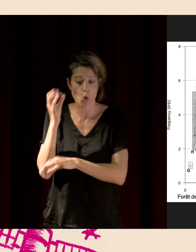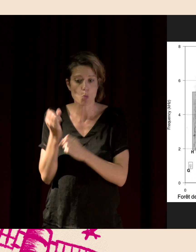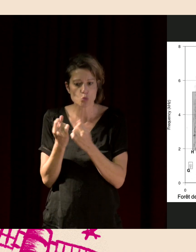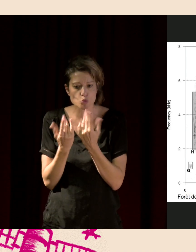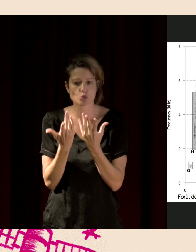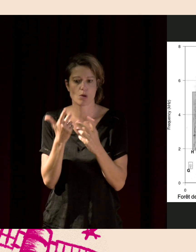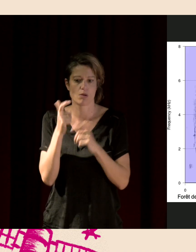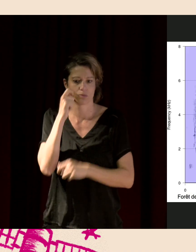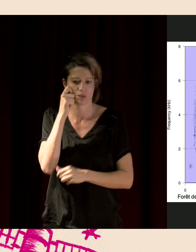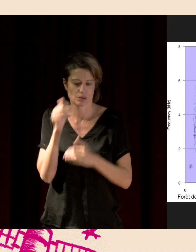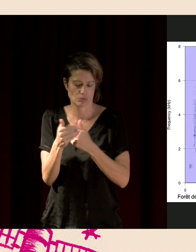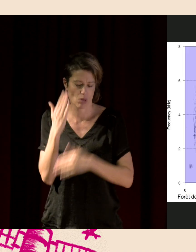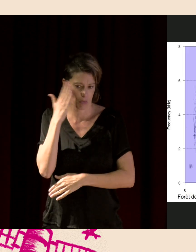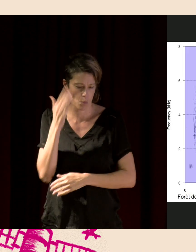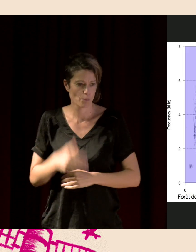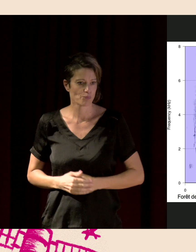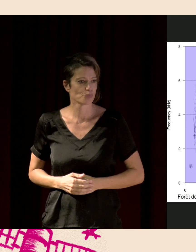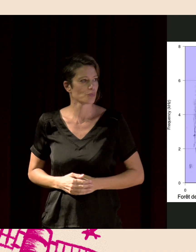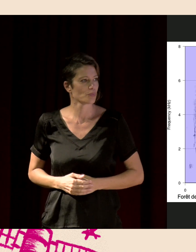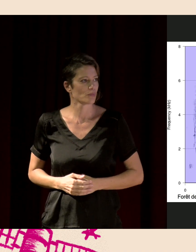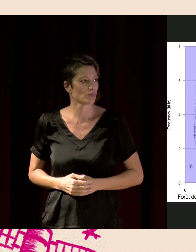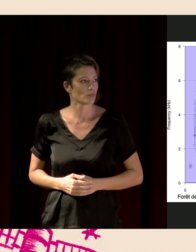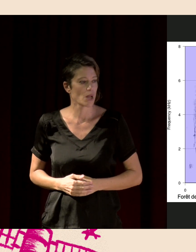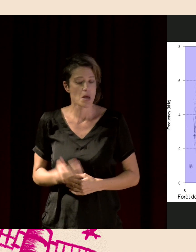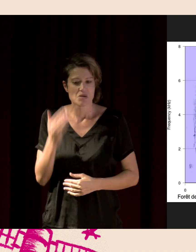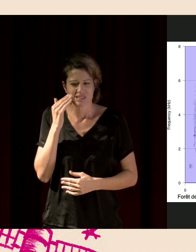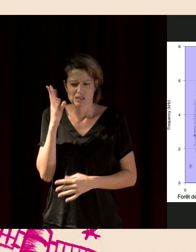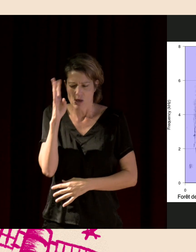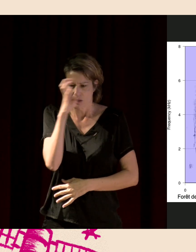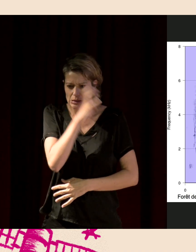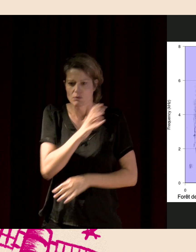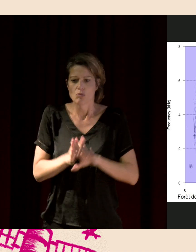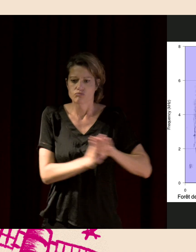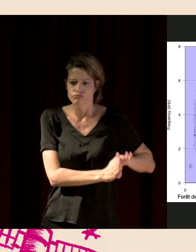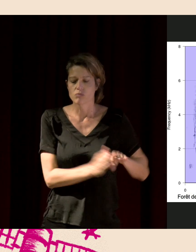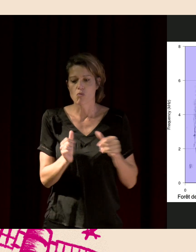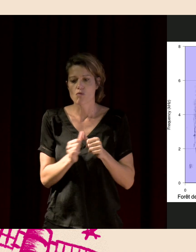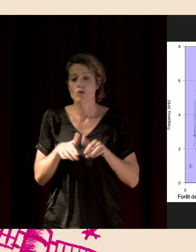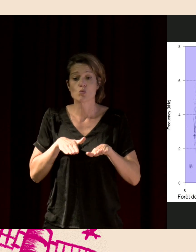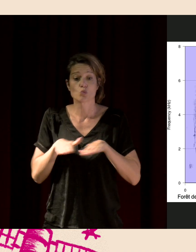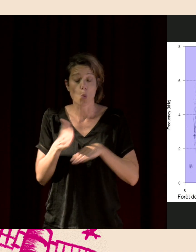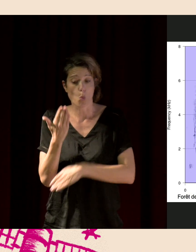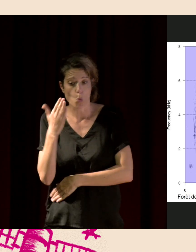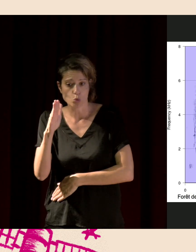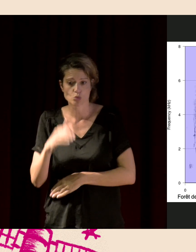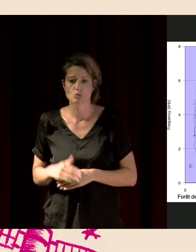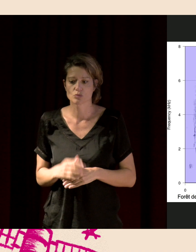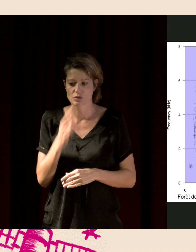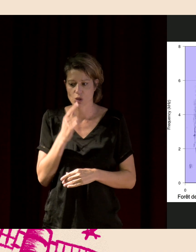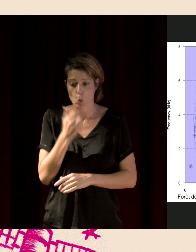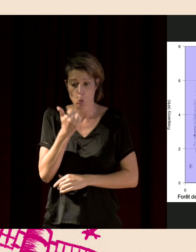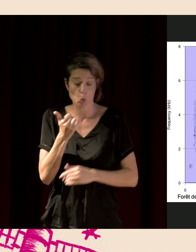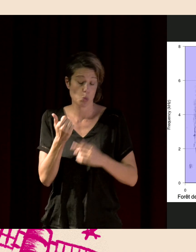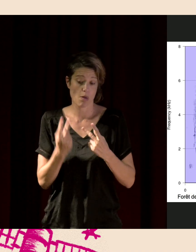Et quand ça, c'est aussi trop difficile, on a une autre solution qui est un peu plus grossière, qui est de qualifier cet enregistrement avec une seule valeur